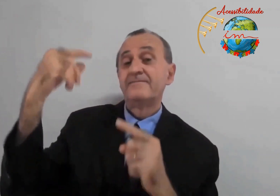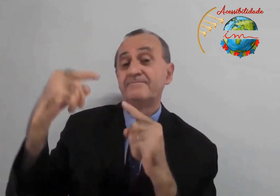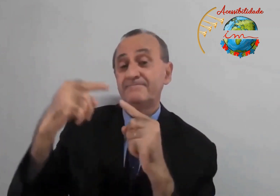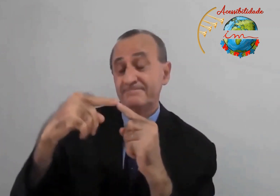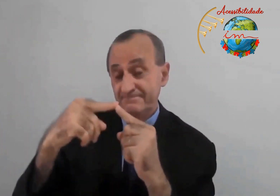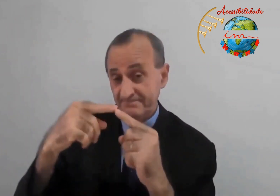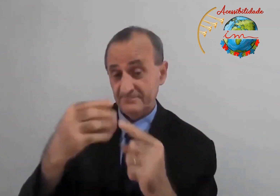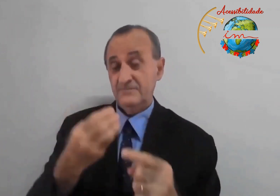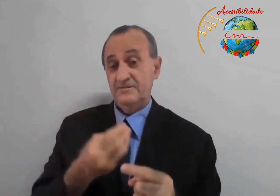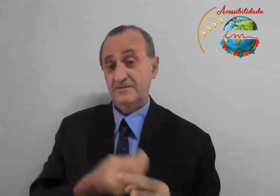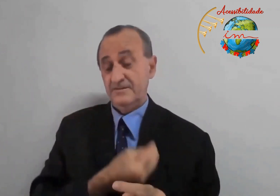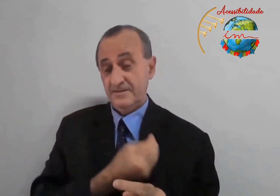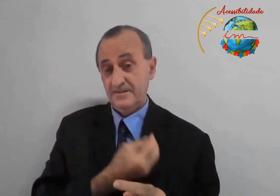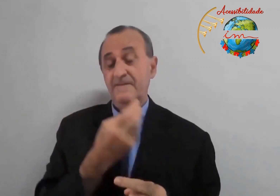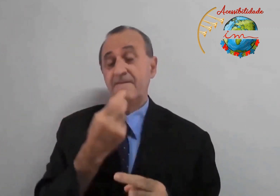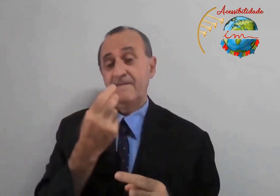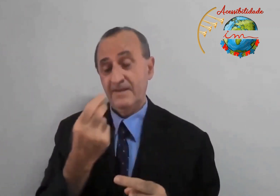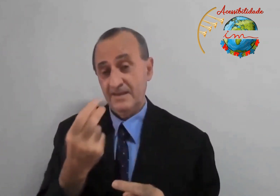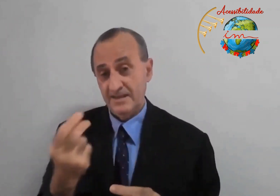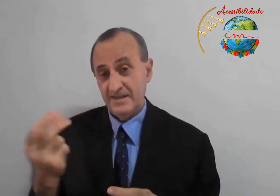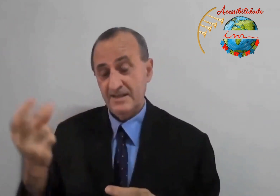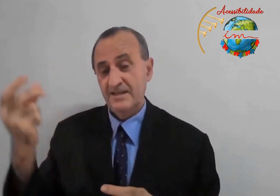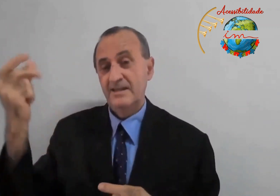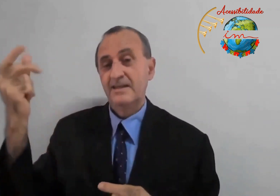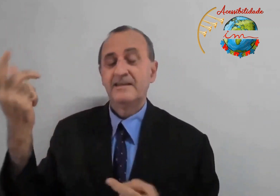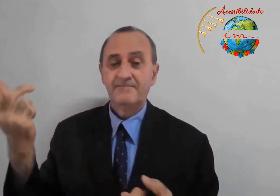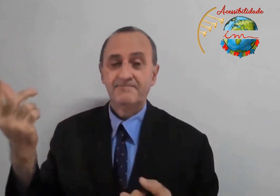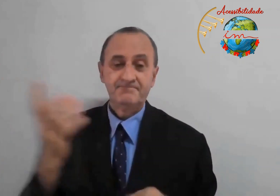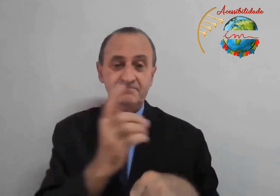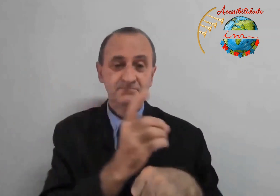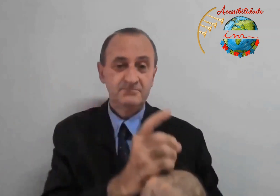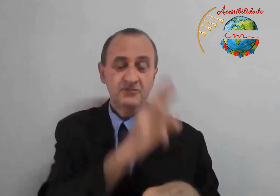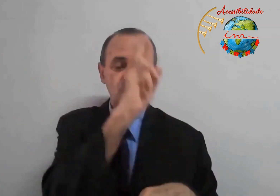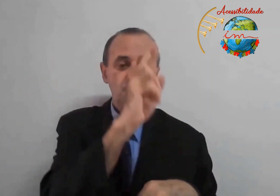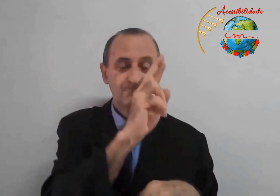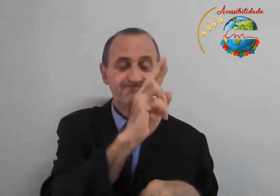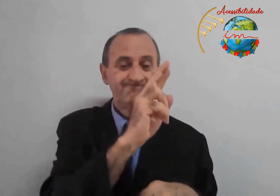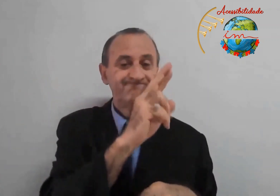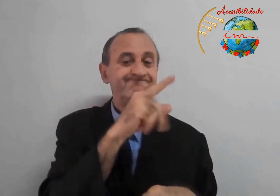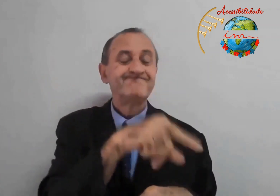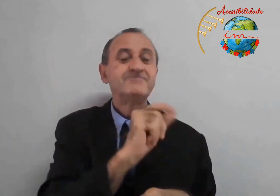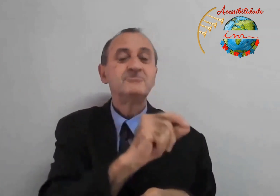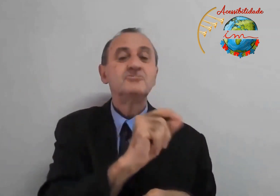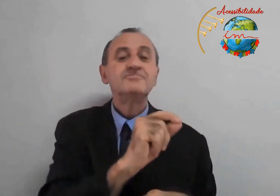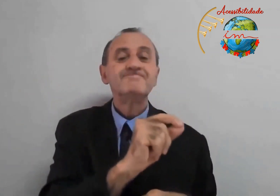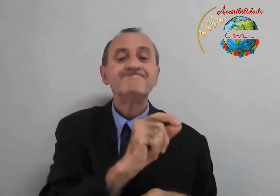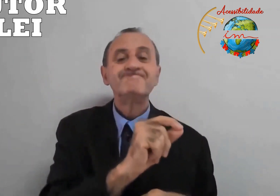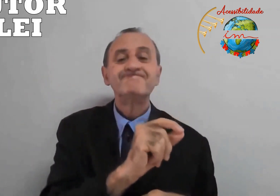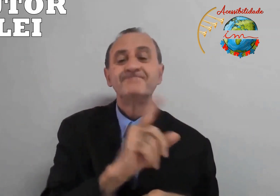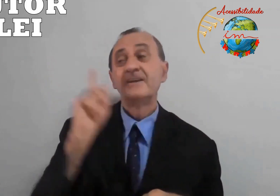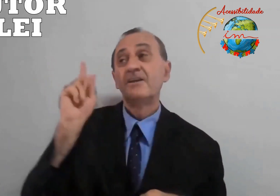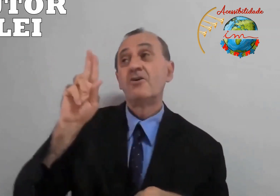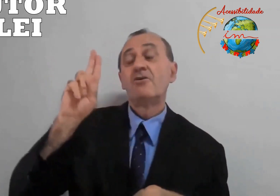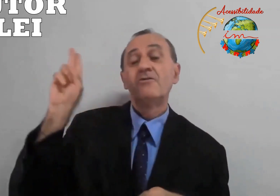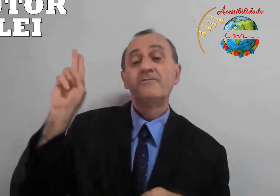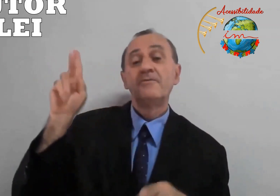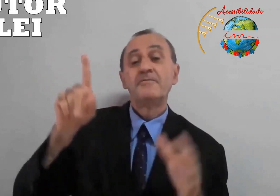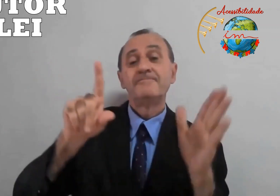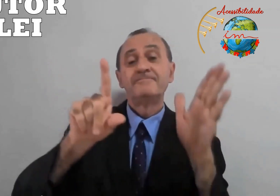preciso da revelação do Espírito Santo para ter a vida eterna. E esse doutor da lei, veja aqui, olha.